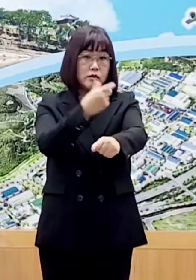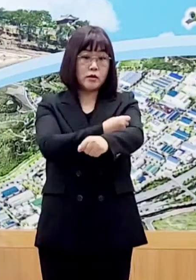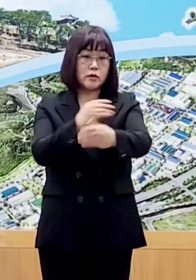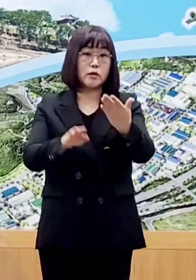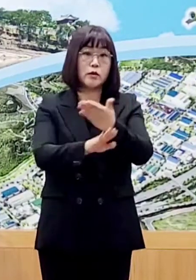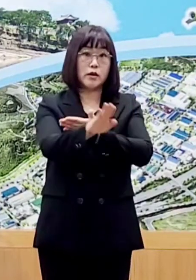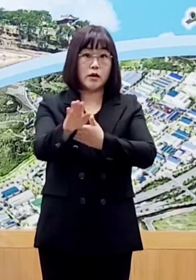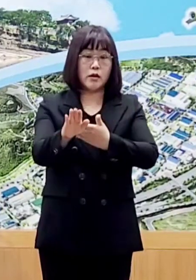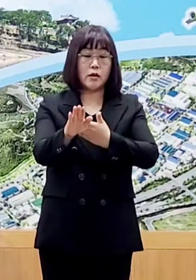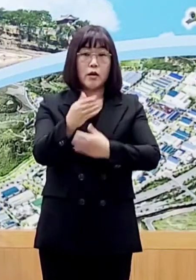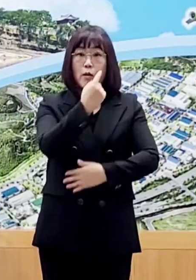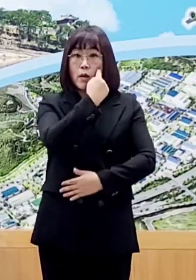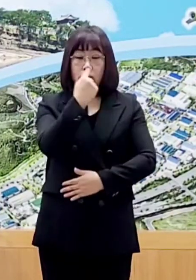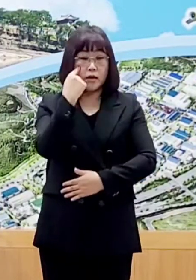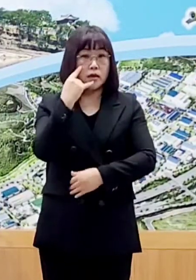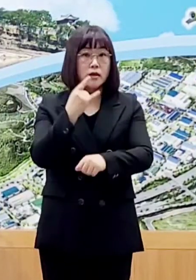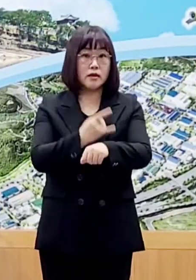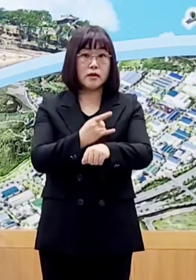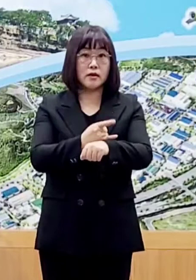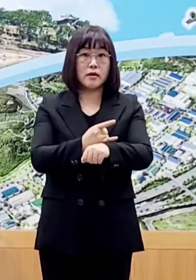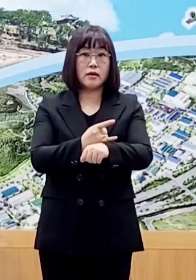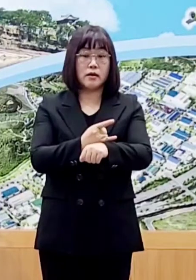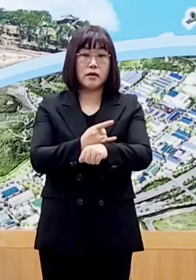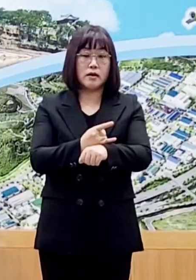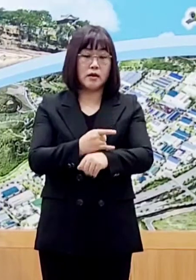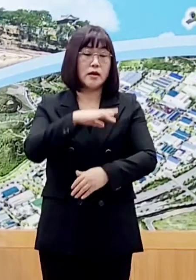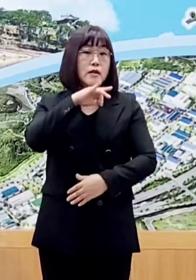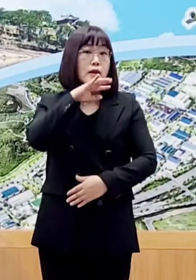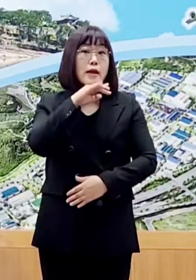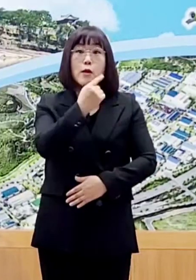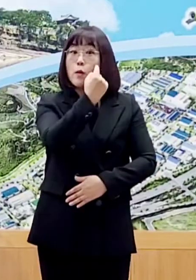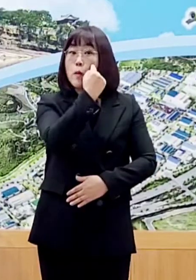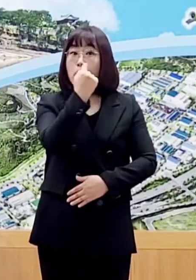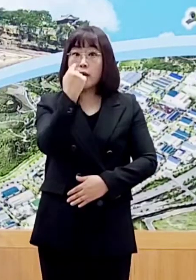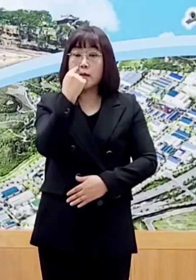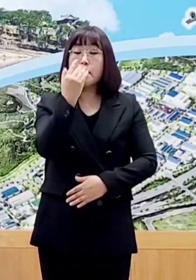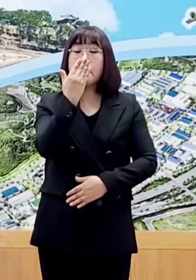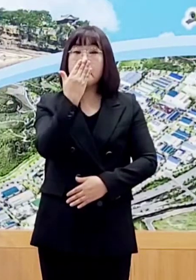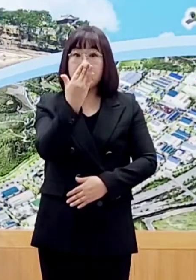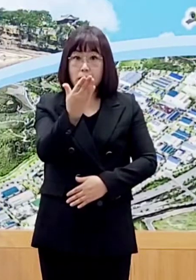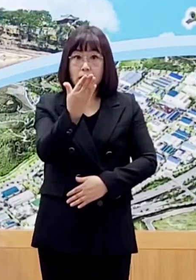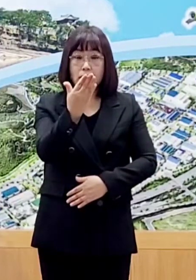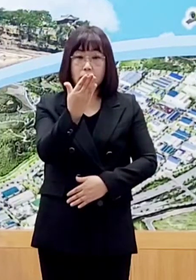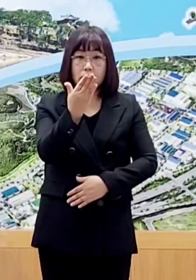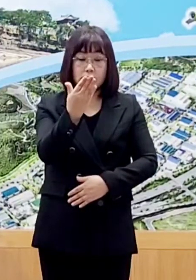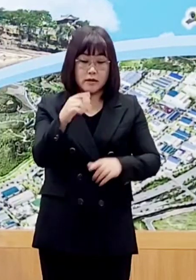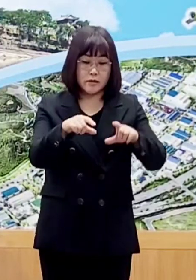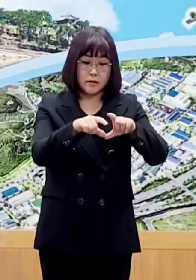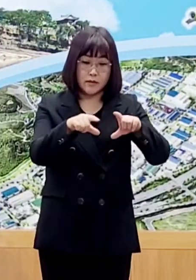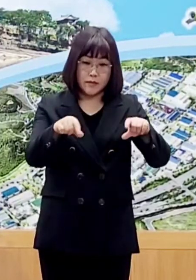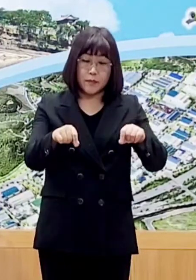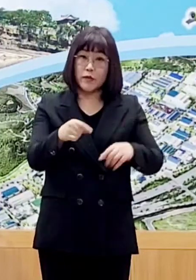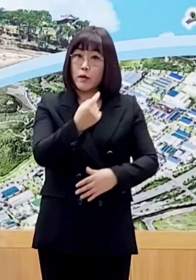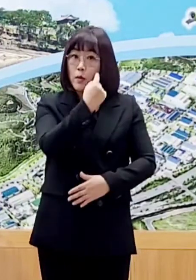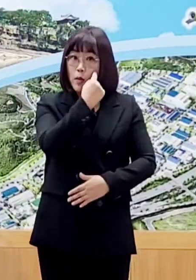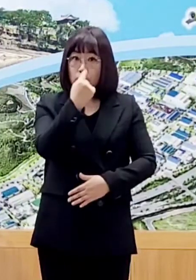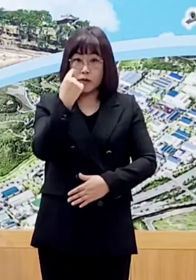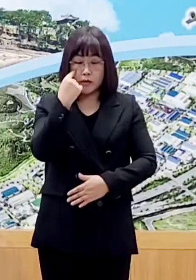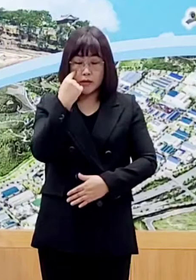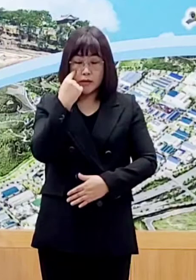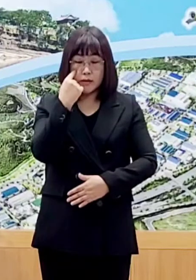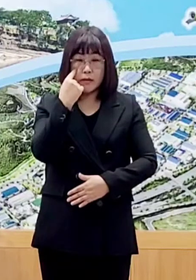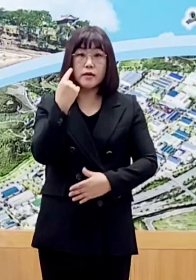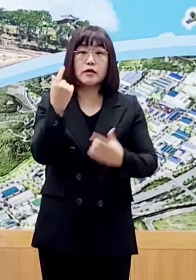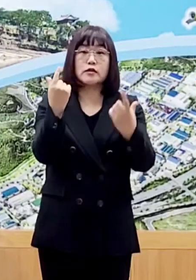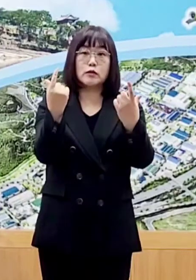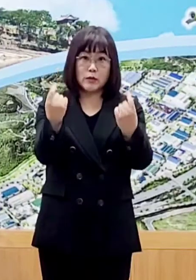적용되어 신분 연령의 확인이 가능한 증빙자료로 증명서를 가름하여